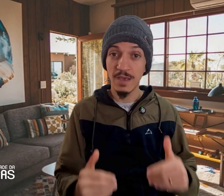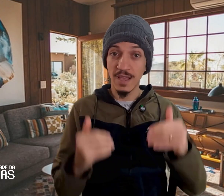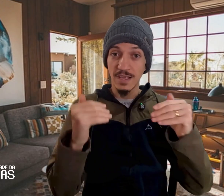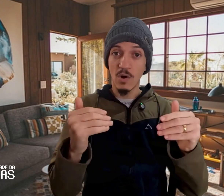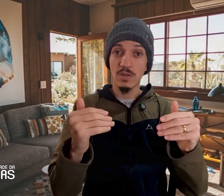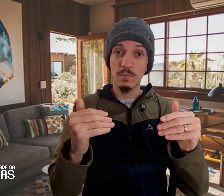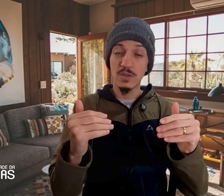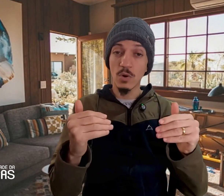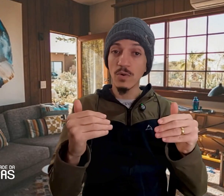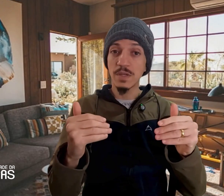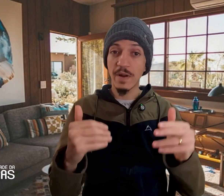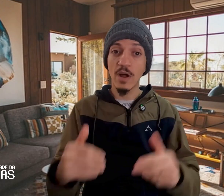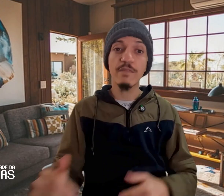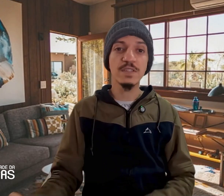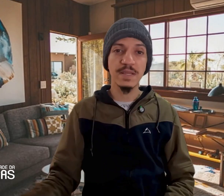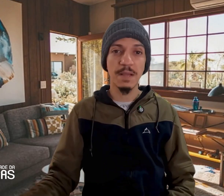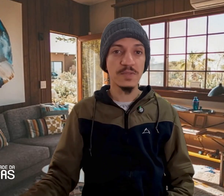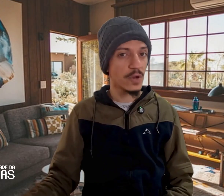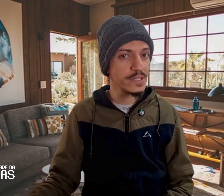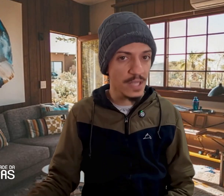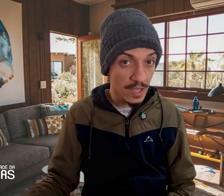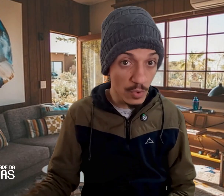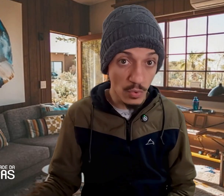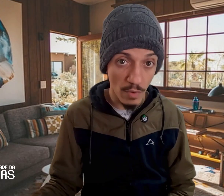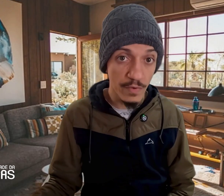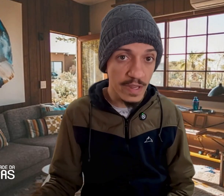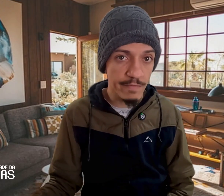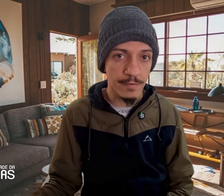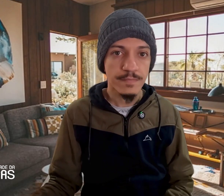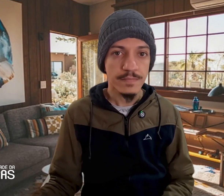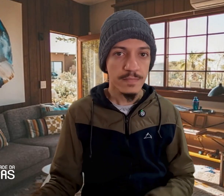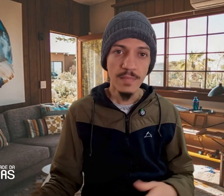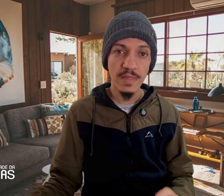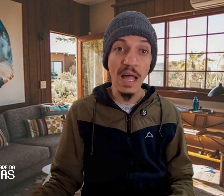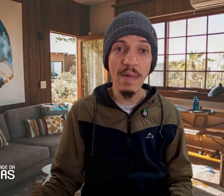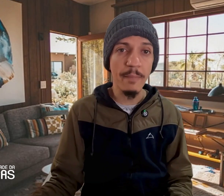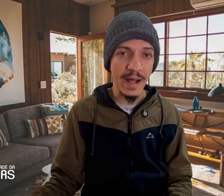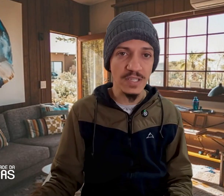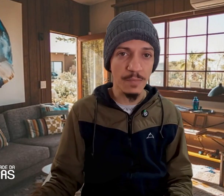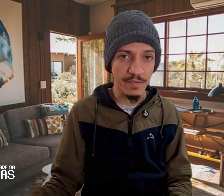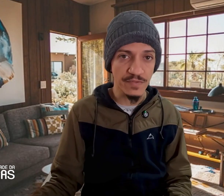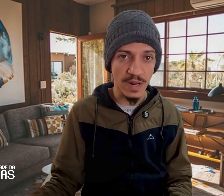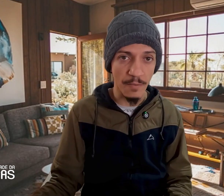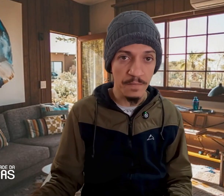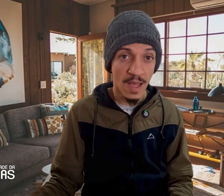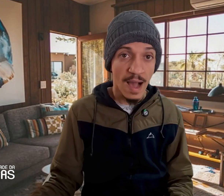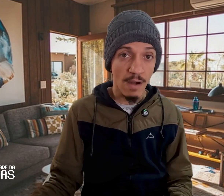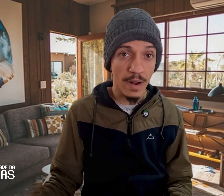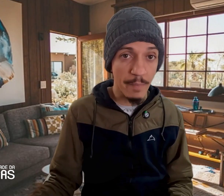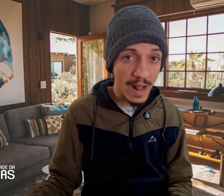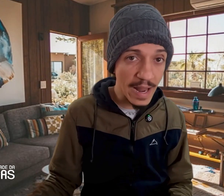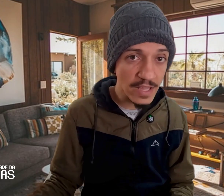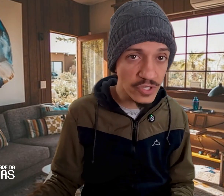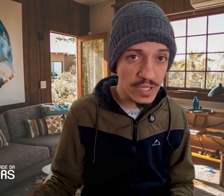me trouxe para novas percepções e um novo nível na minha prática profissional. Agora, para além disso,